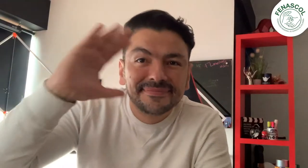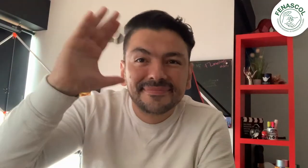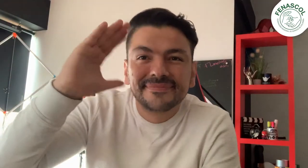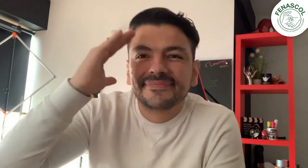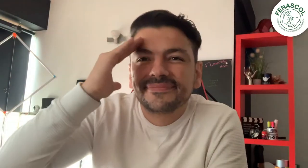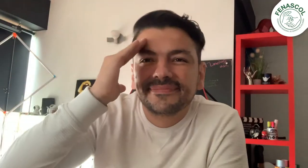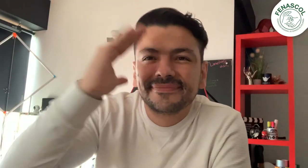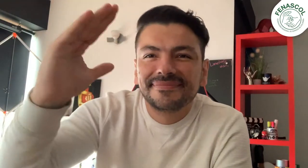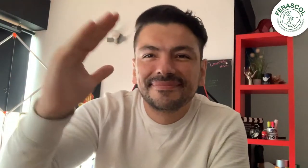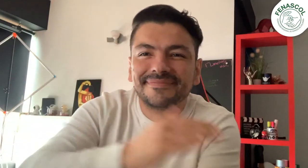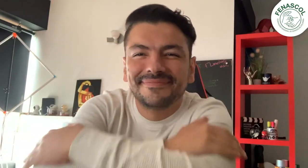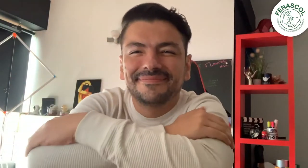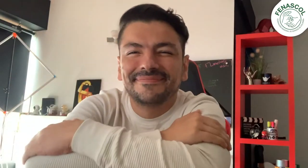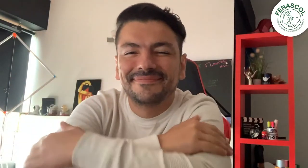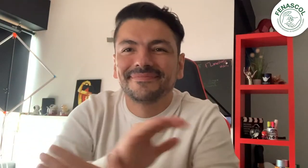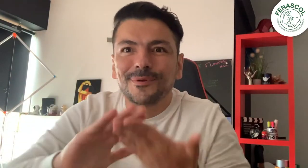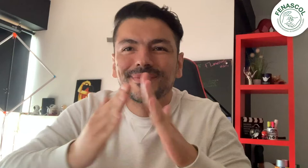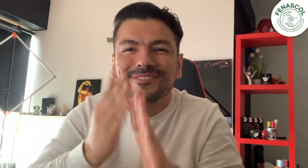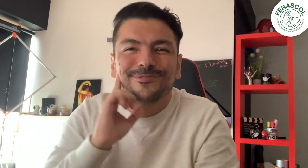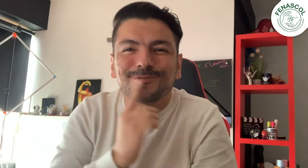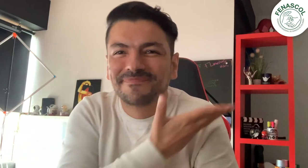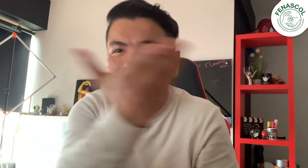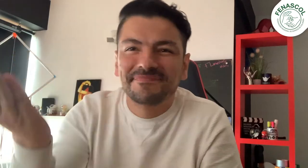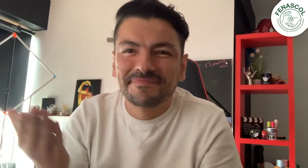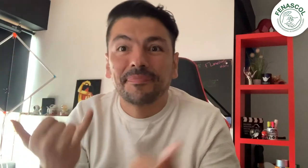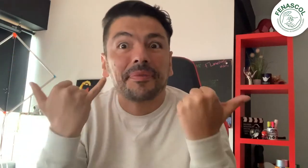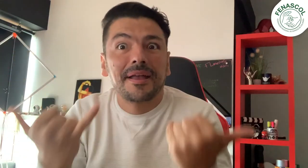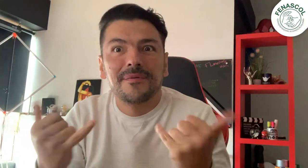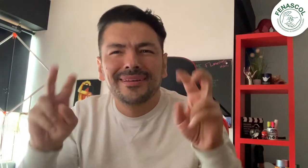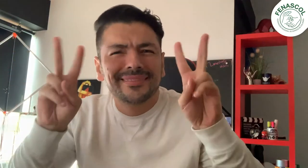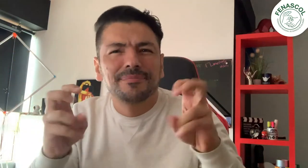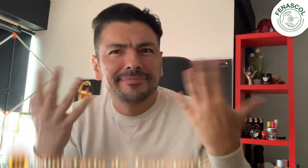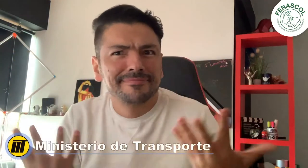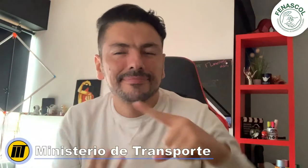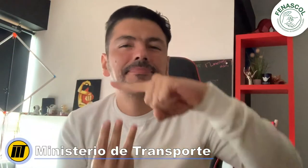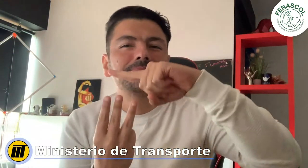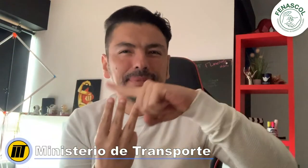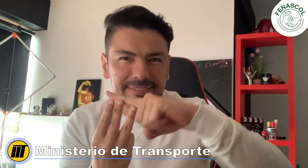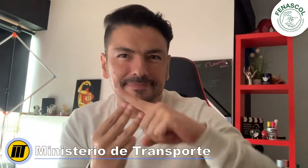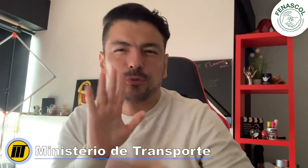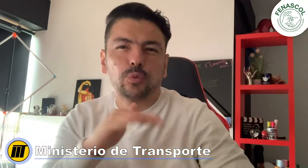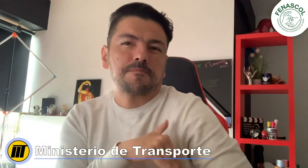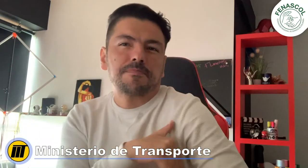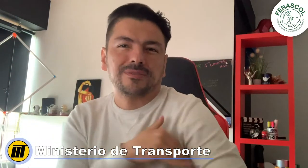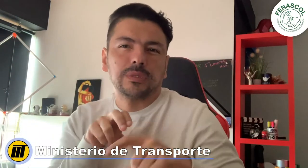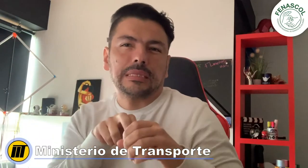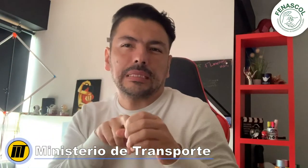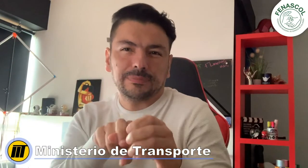Hola, un abrazo a toda la comunidad sorda. Ahora, sobre el tema de la licencia de conducción y el Ministerio de Transporte,